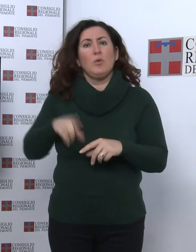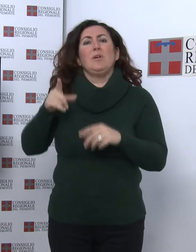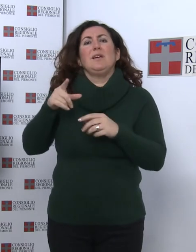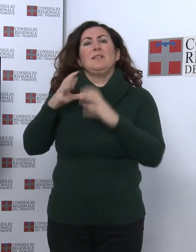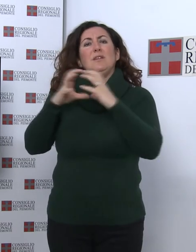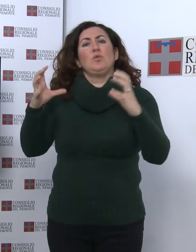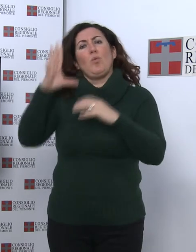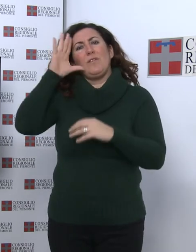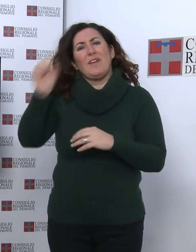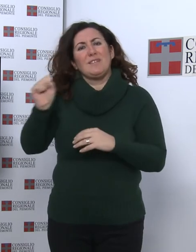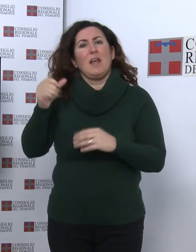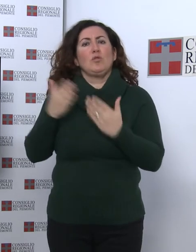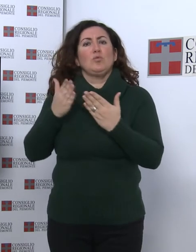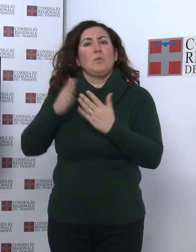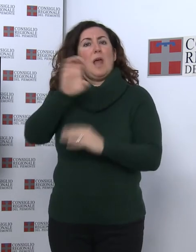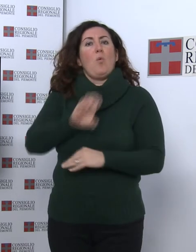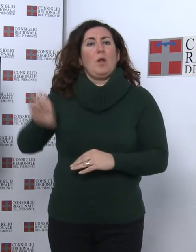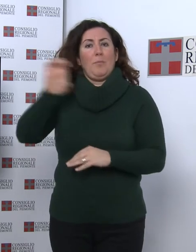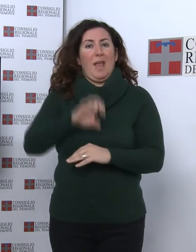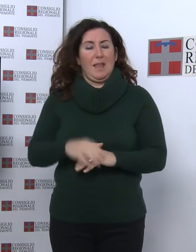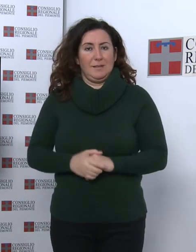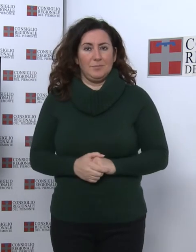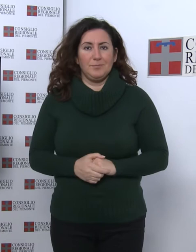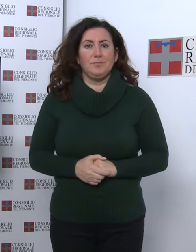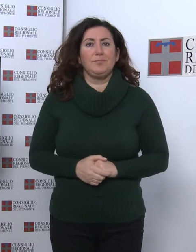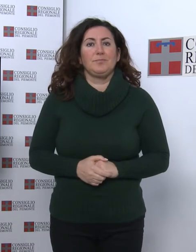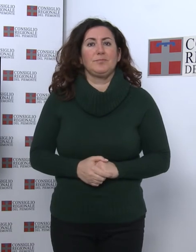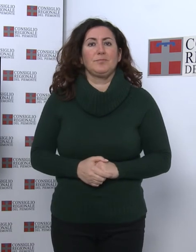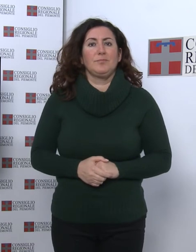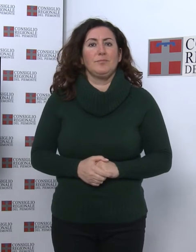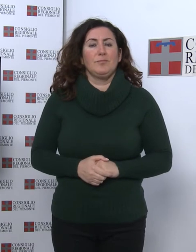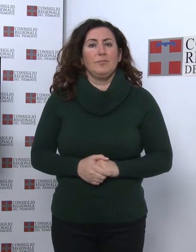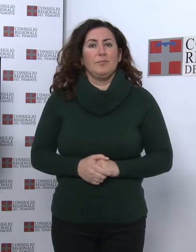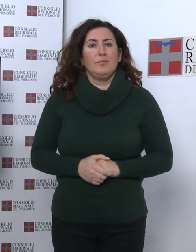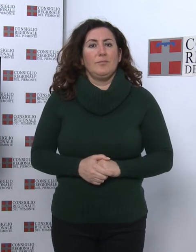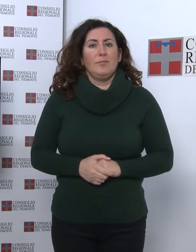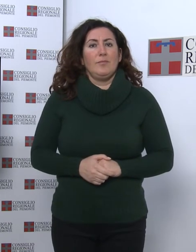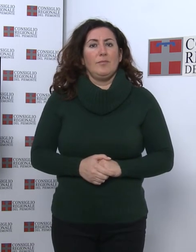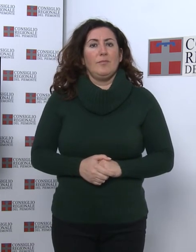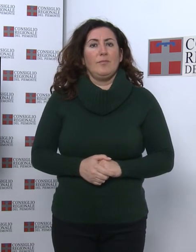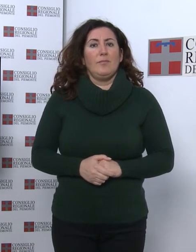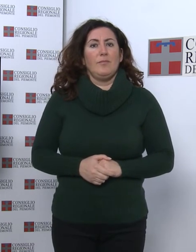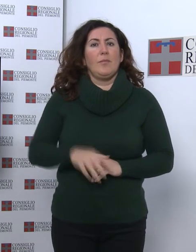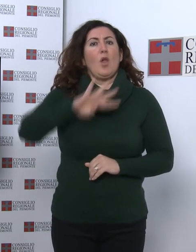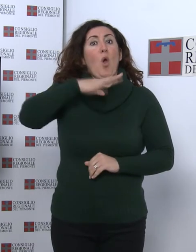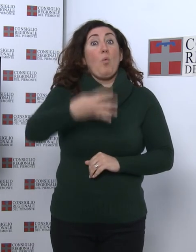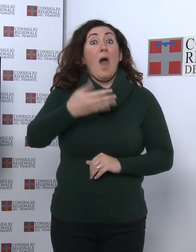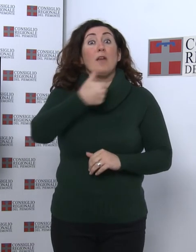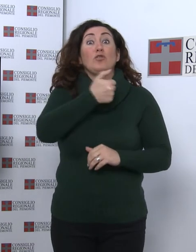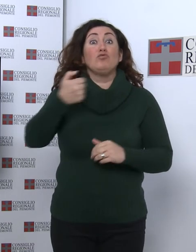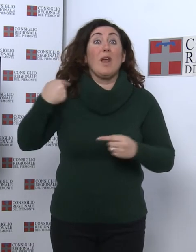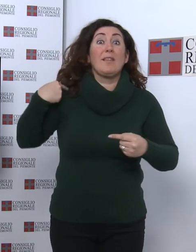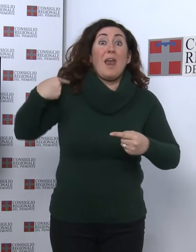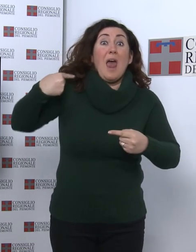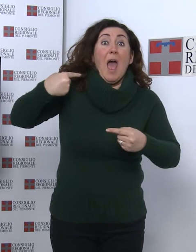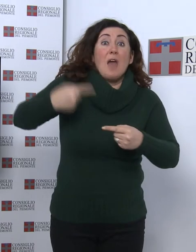Monferrato 1613, la vigilia di una crisi europea Il convegno storico sul quarto centenario della Prima